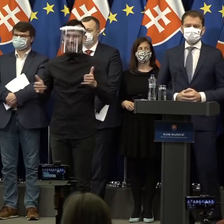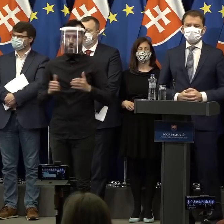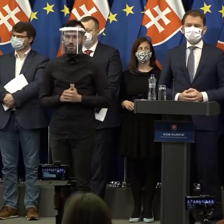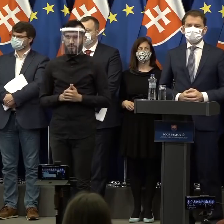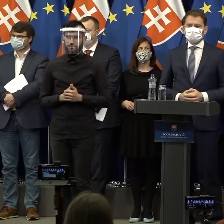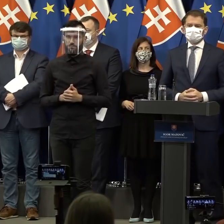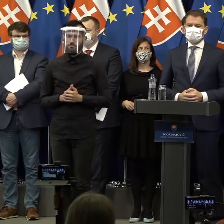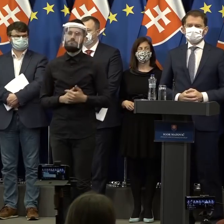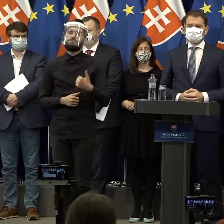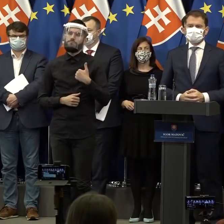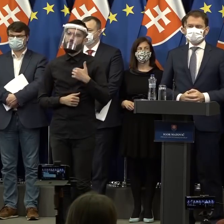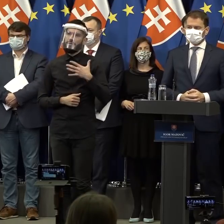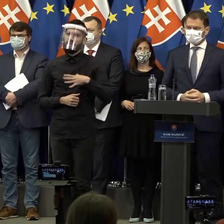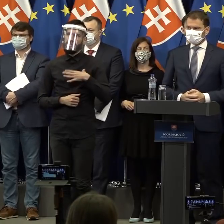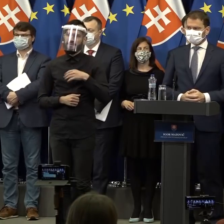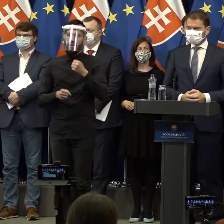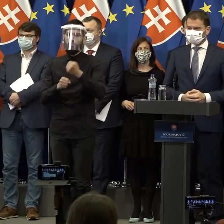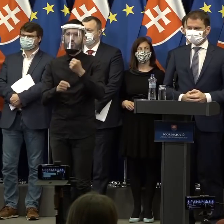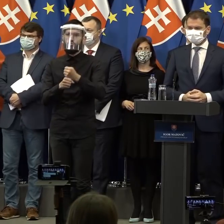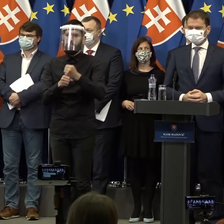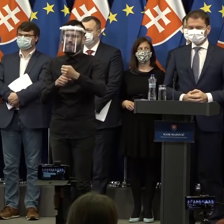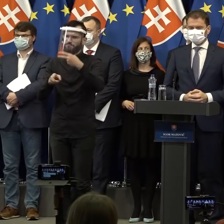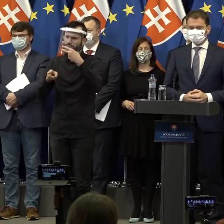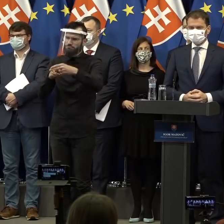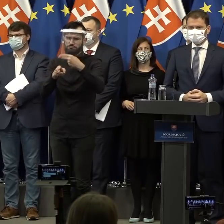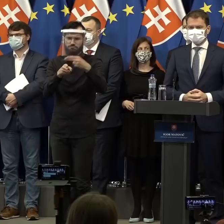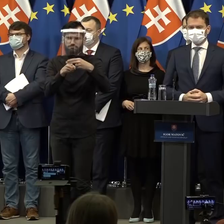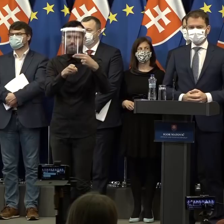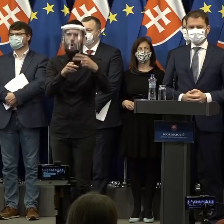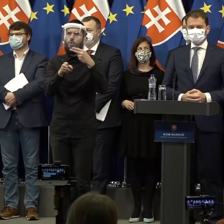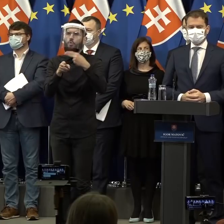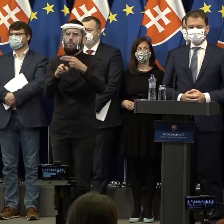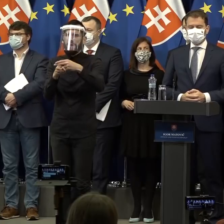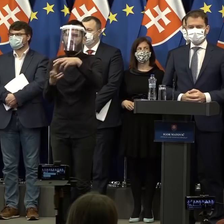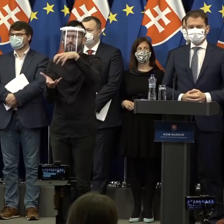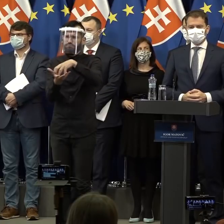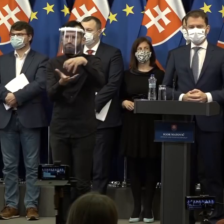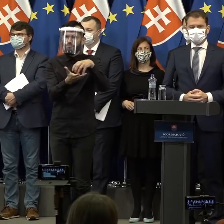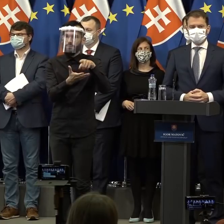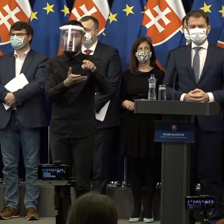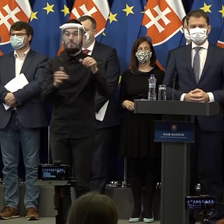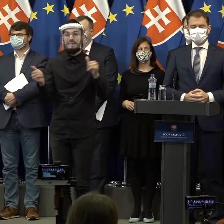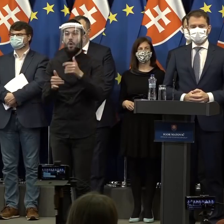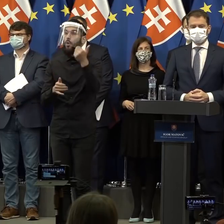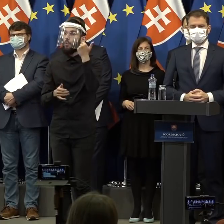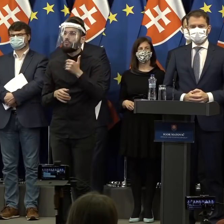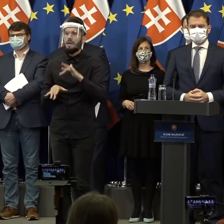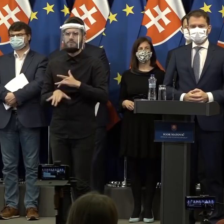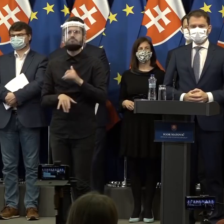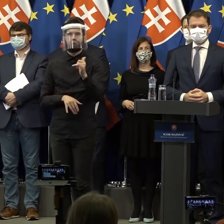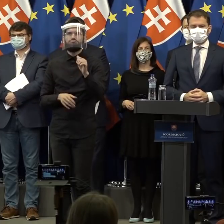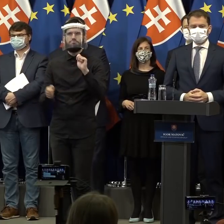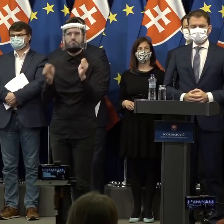Chceme spraviť za tie štyri roky reformu justície tak, aby na konci štyroch rokov to ľudia aj pocítili.